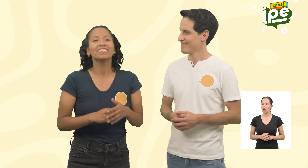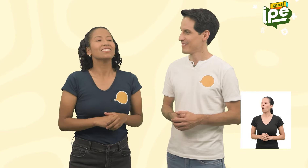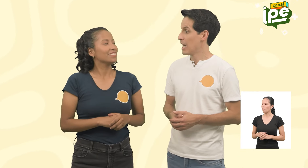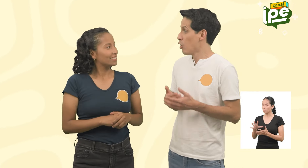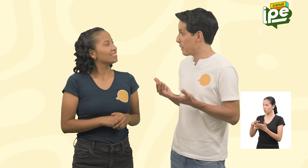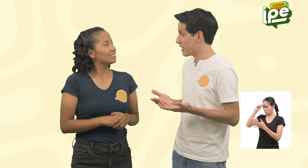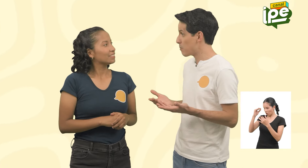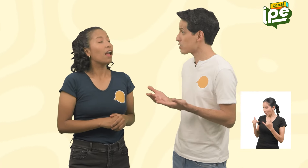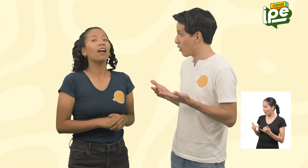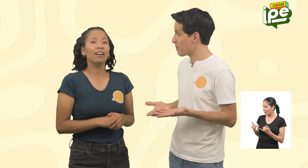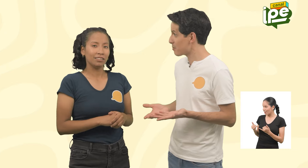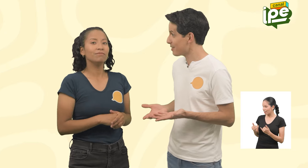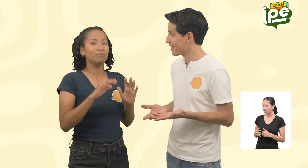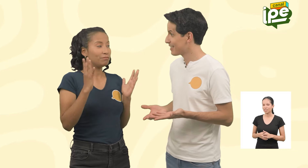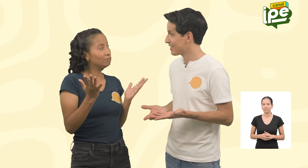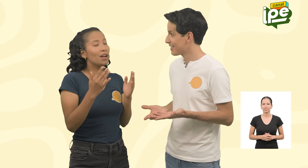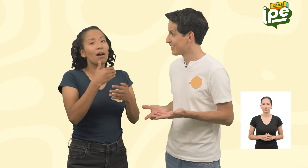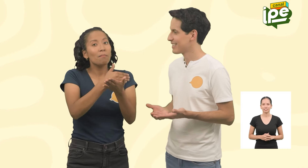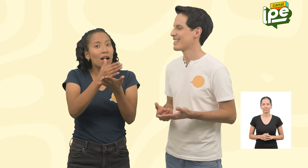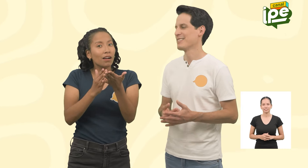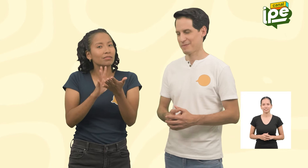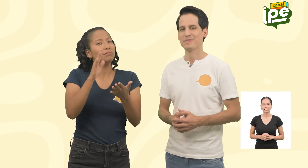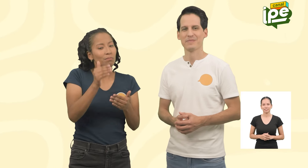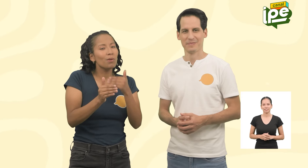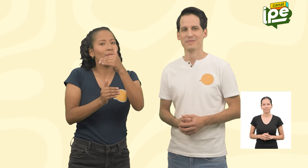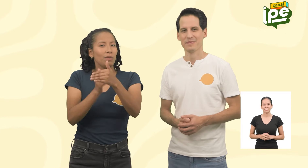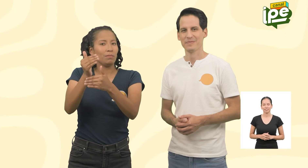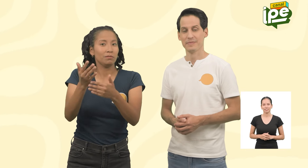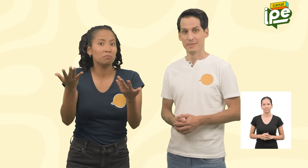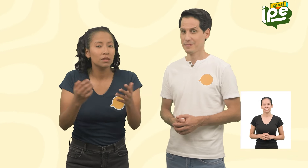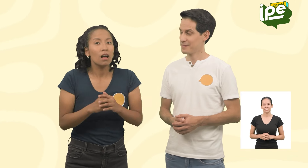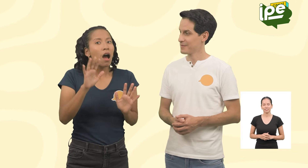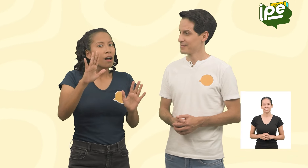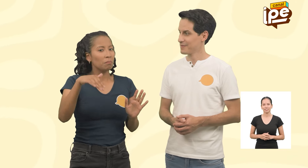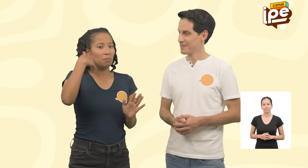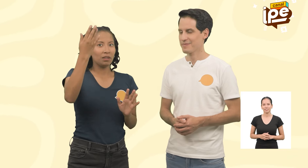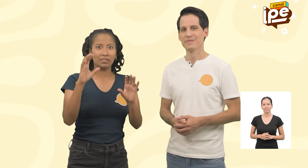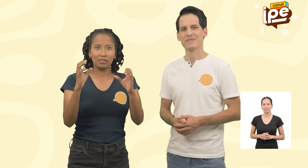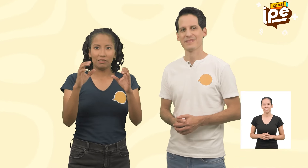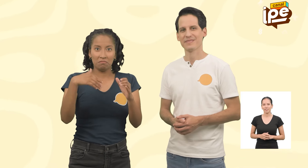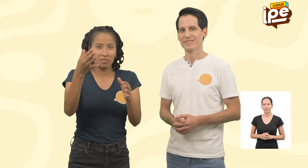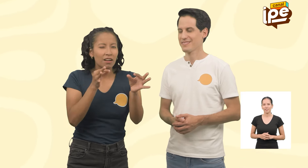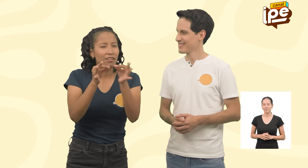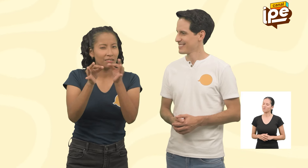¿Lo aprenderemos ahora mismo? Vamos por partes ¿Te parece si te lo explico en nuestra próxima lección?